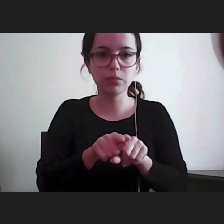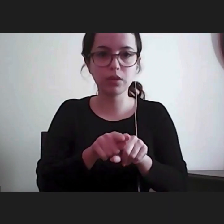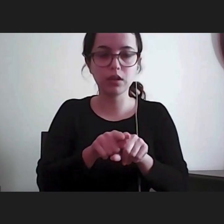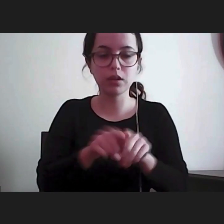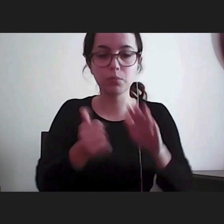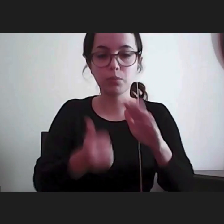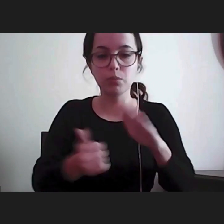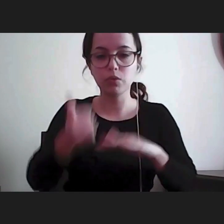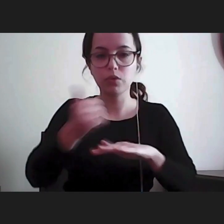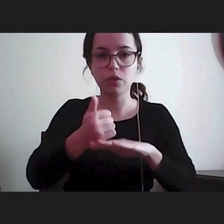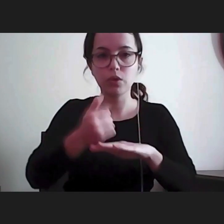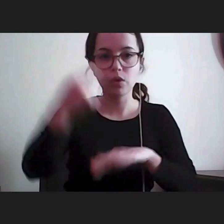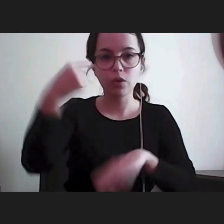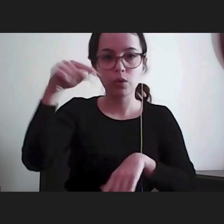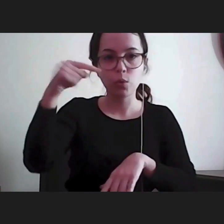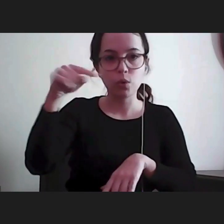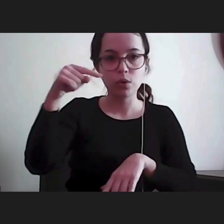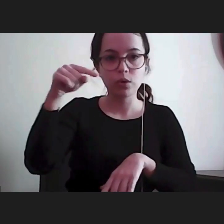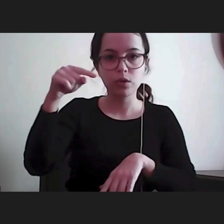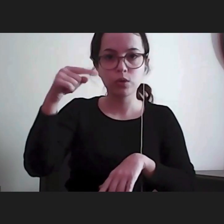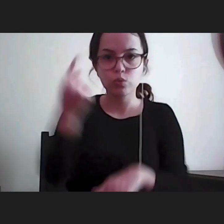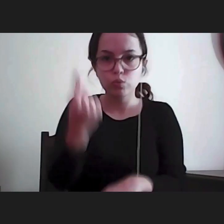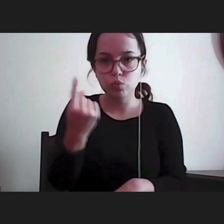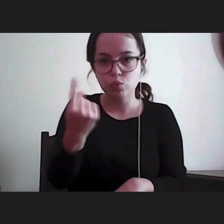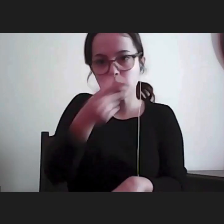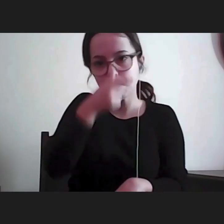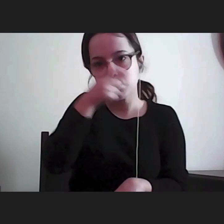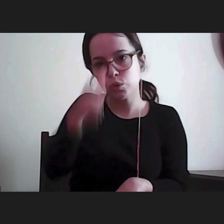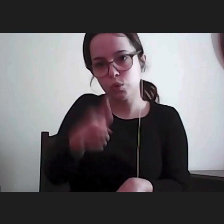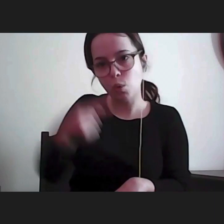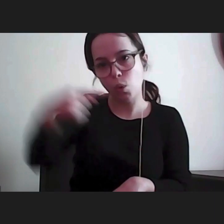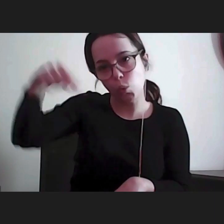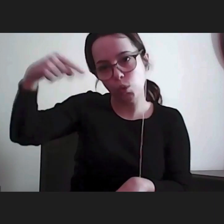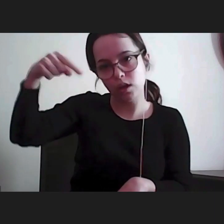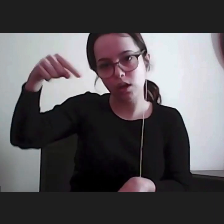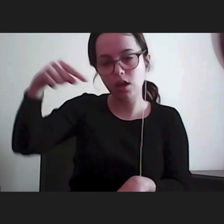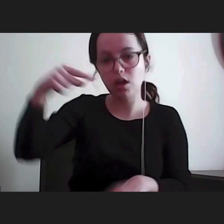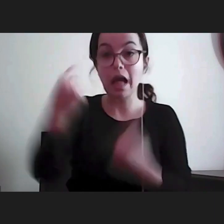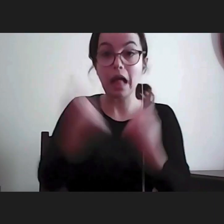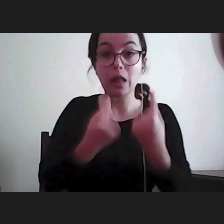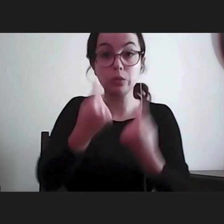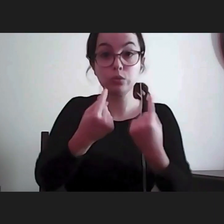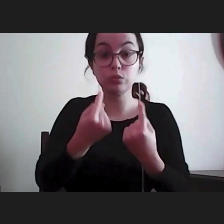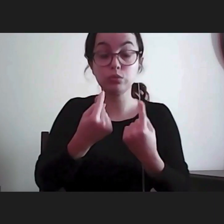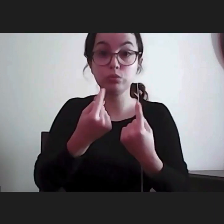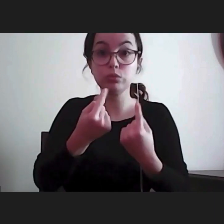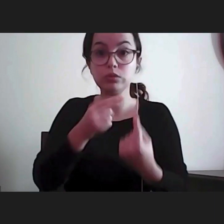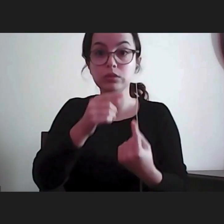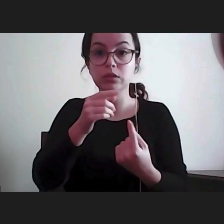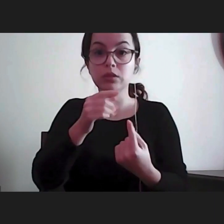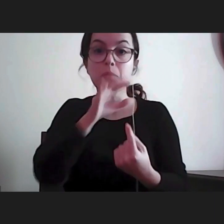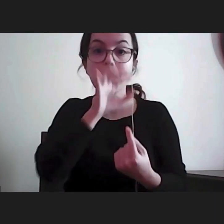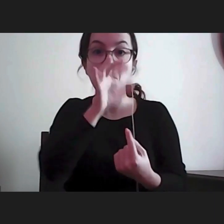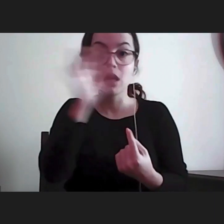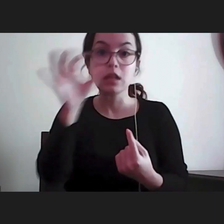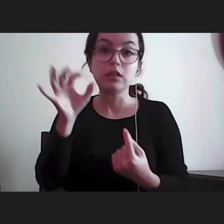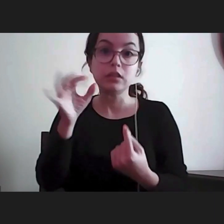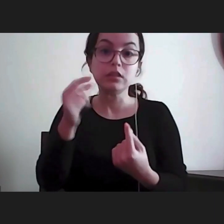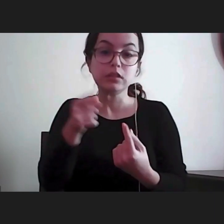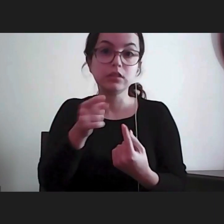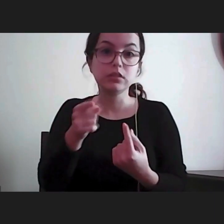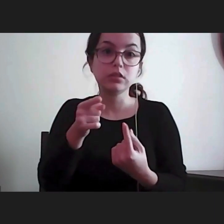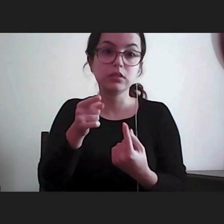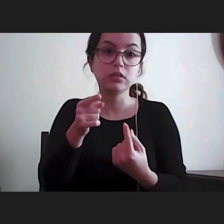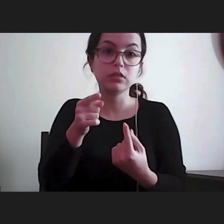Portugal, de haver só um Provedor de Justiça. Há Estados muito próximos do nosso, aliás, em que temos